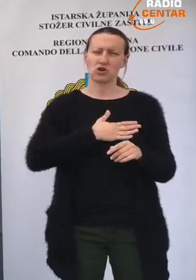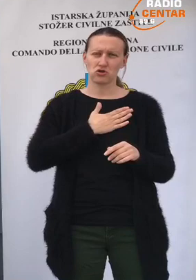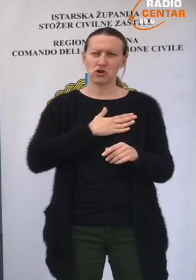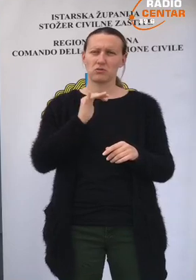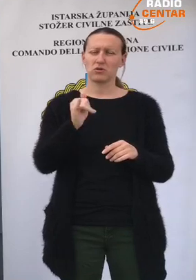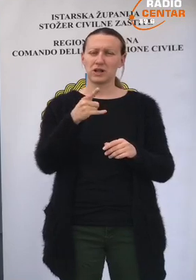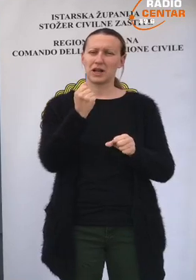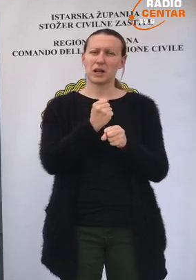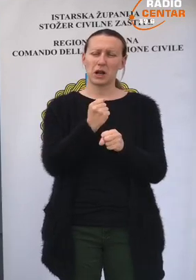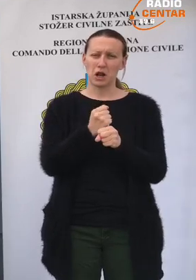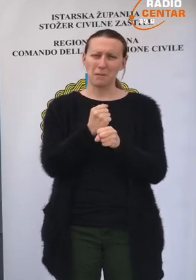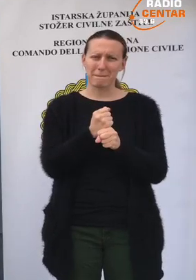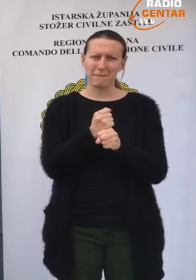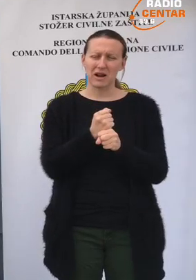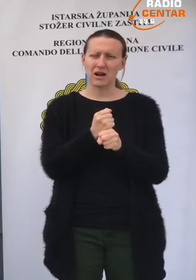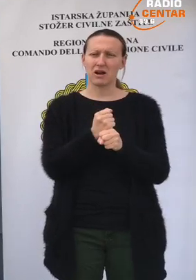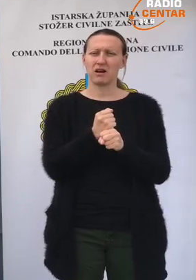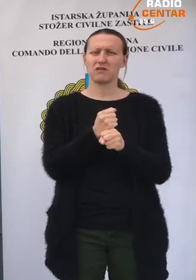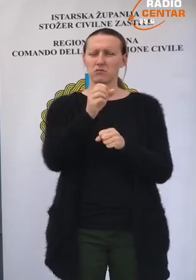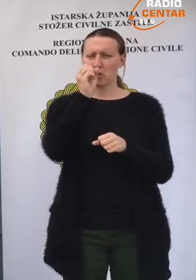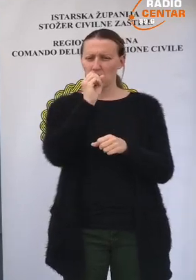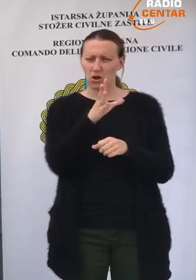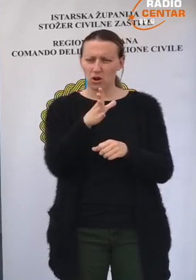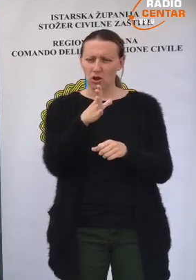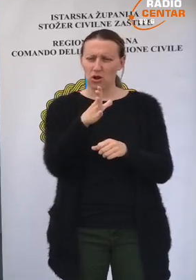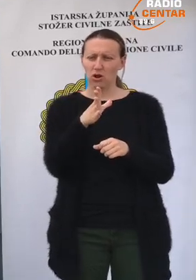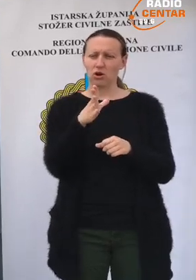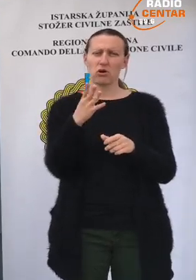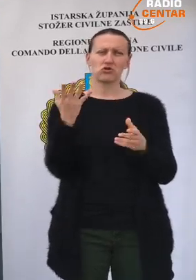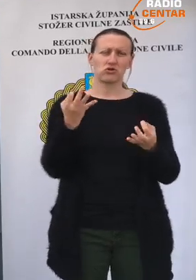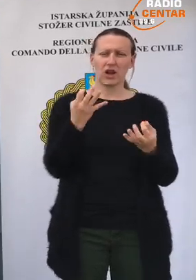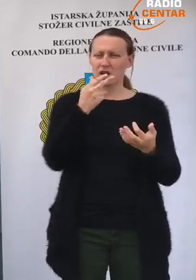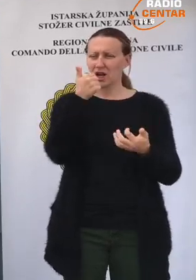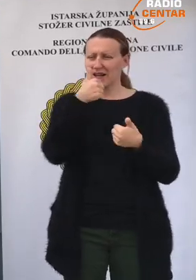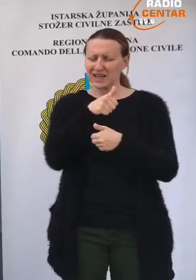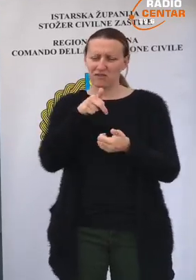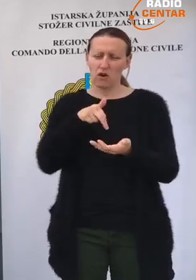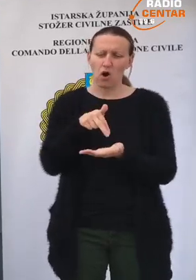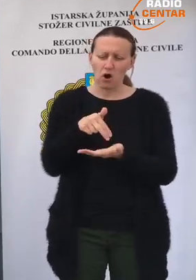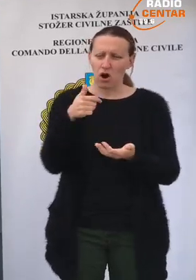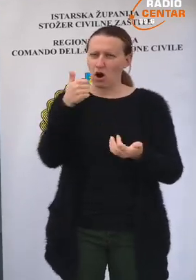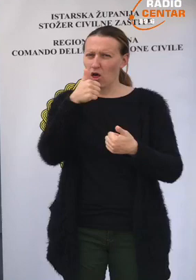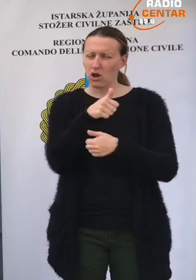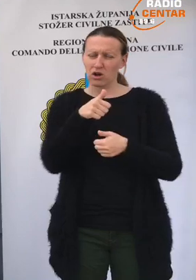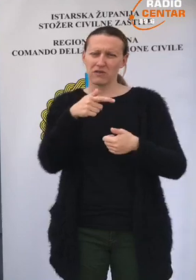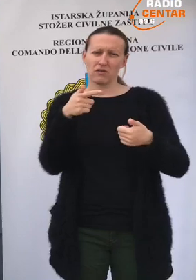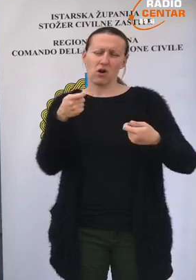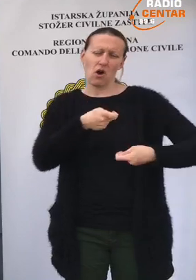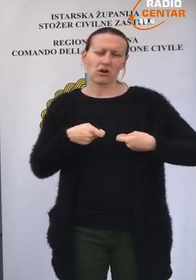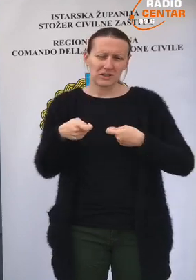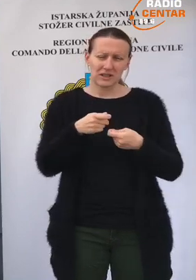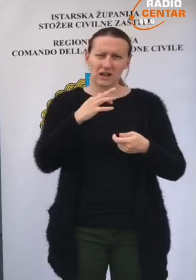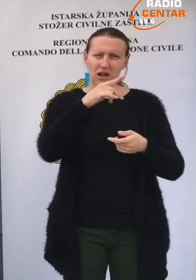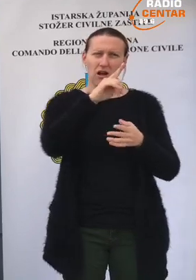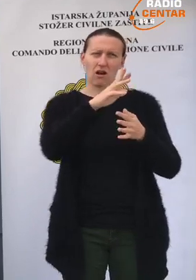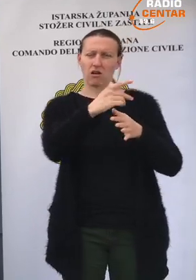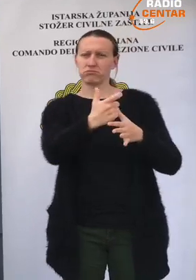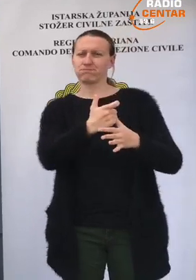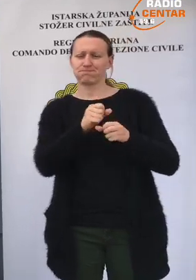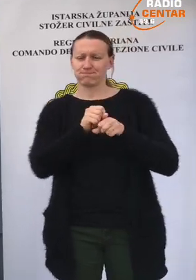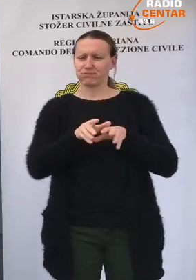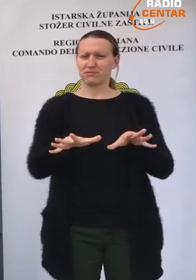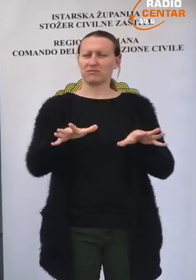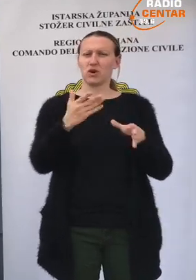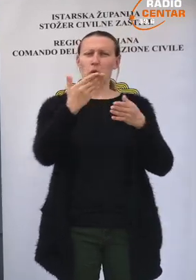želimo da si napravimo loš potez, lošu organizaciju na način da nas ugrozi